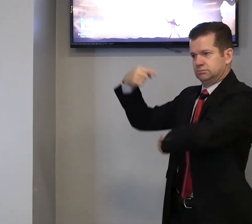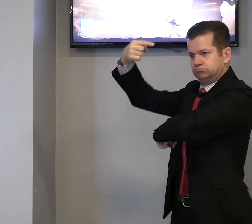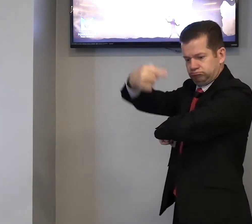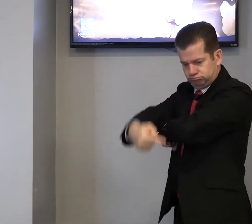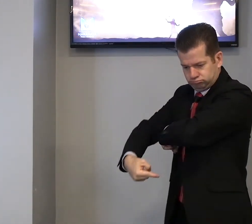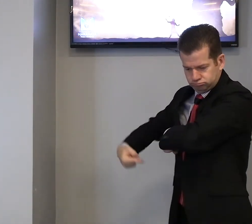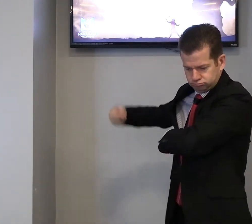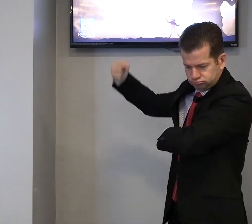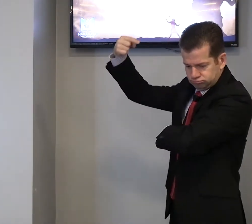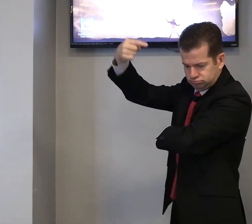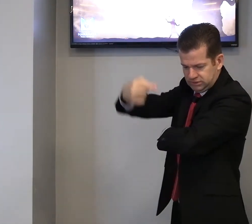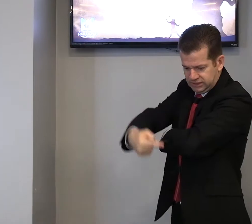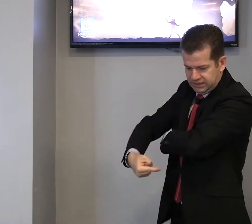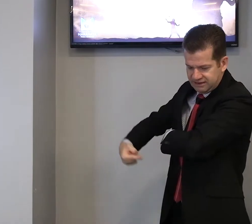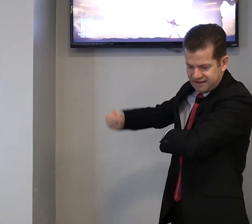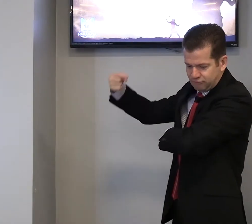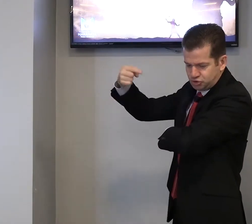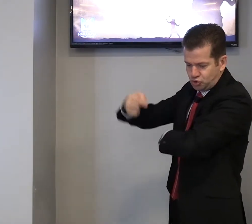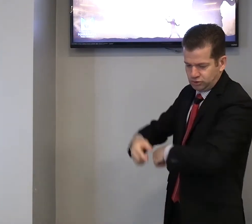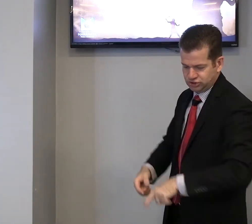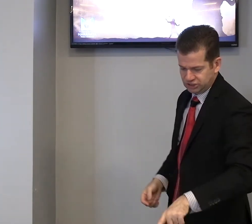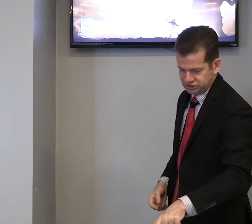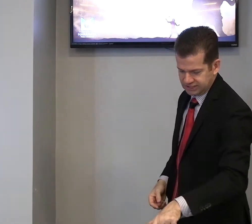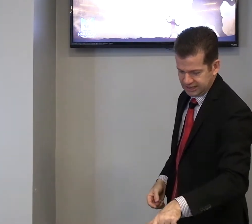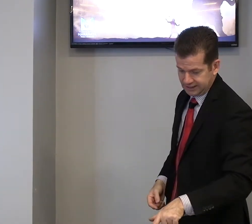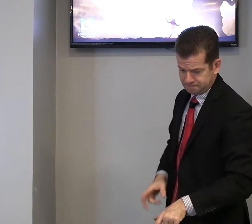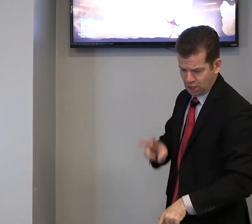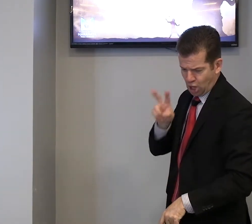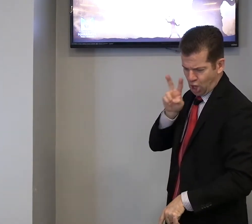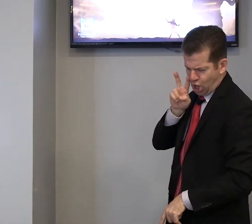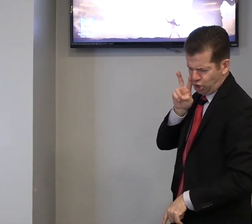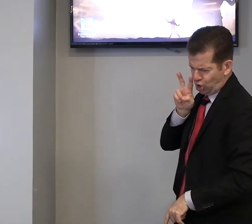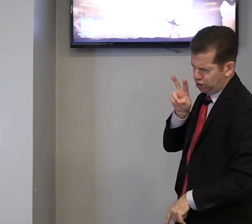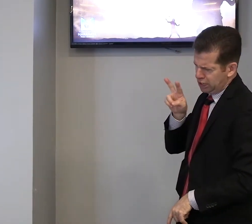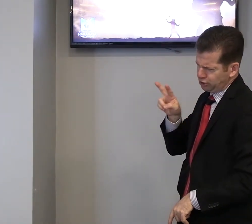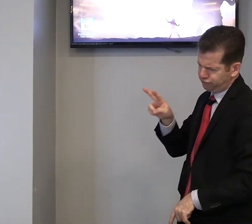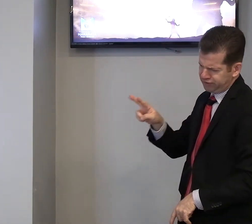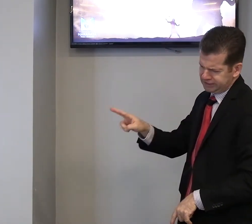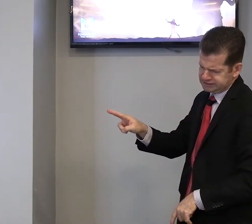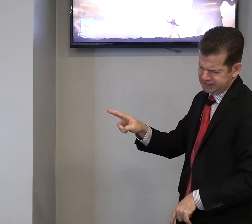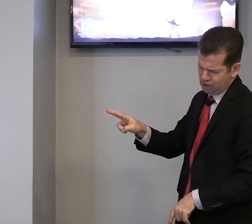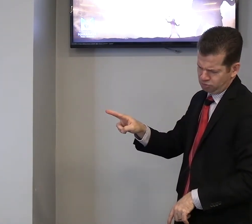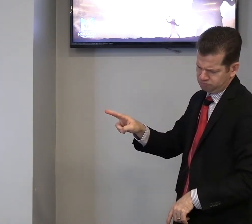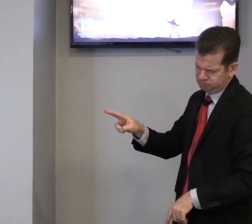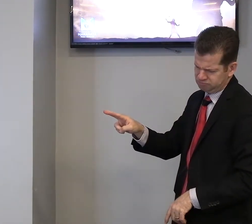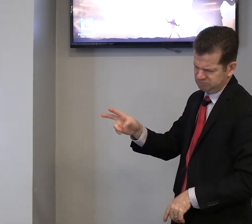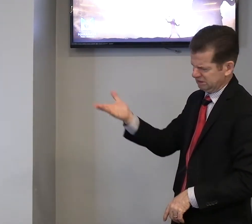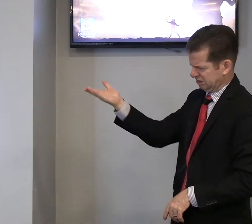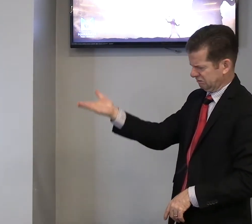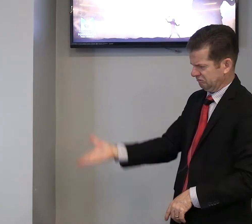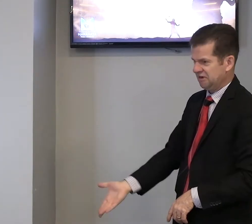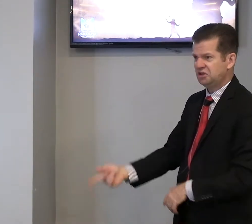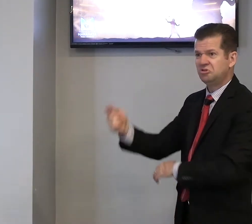Davi, que levava o escudo diante dele. E olhando o filisteu, vendo